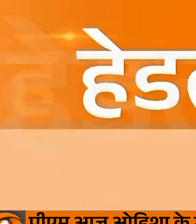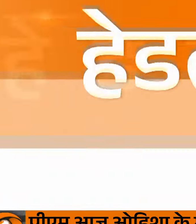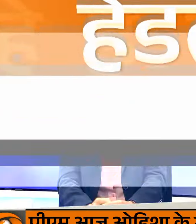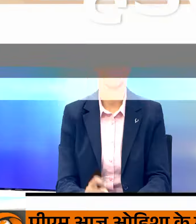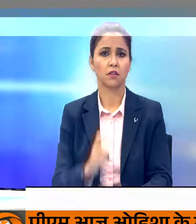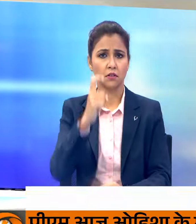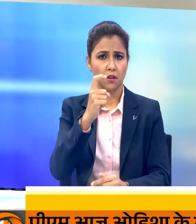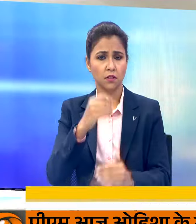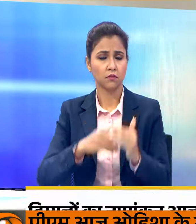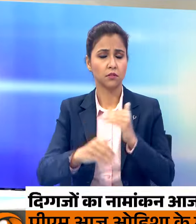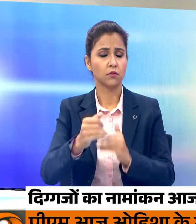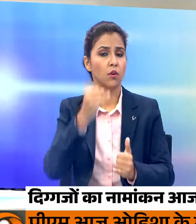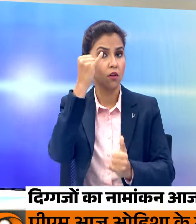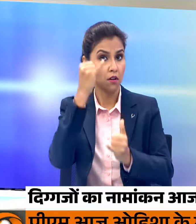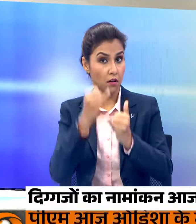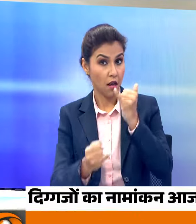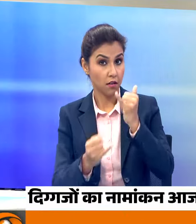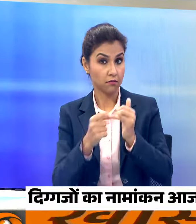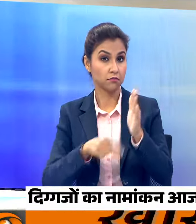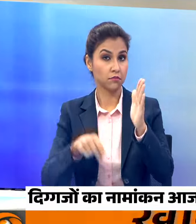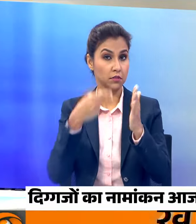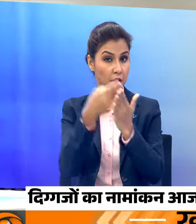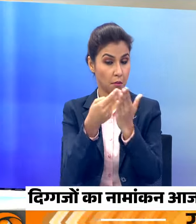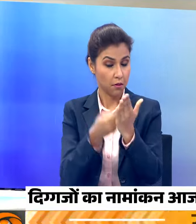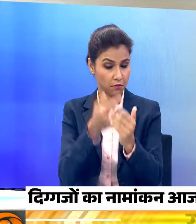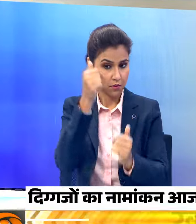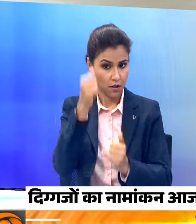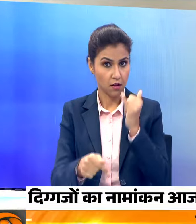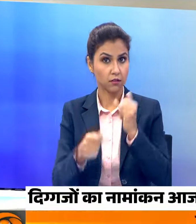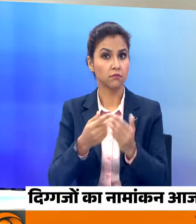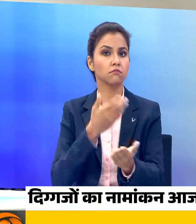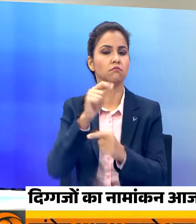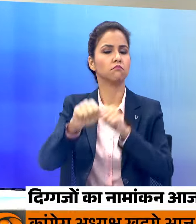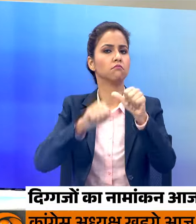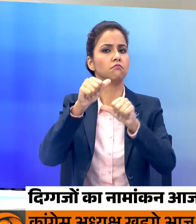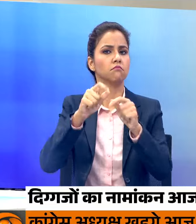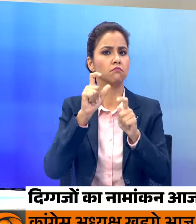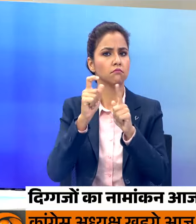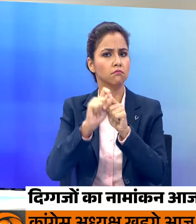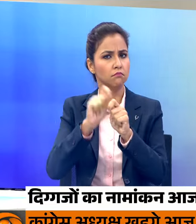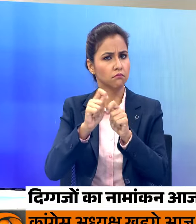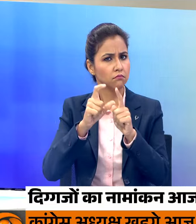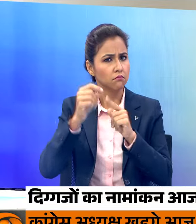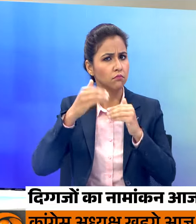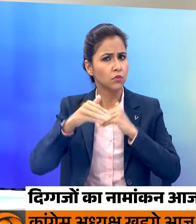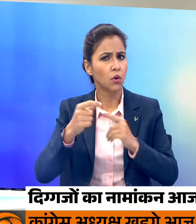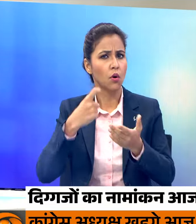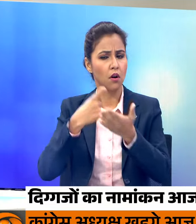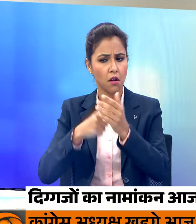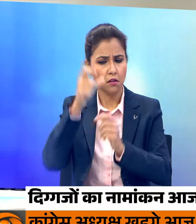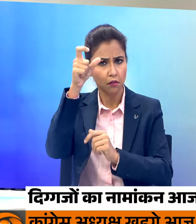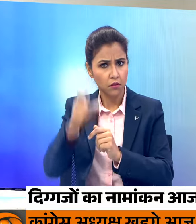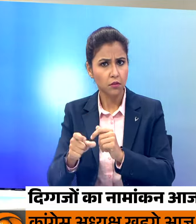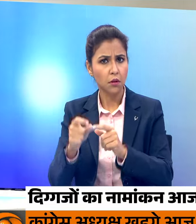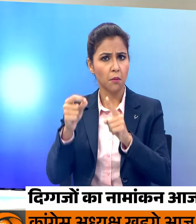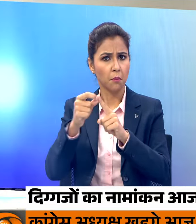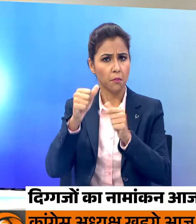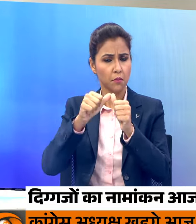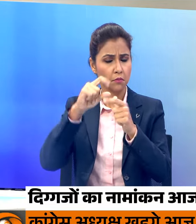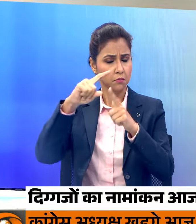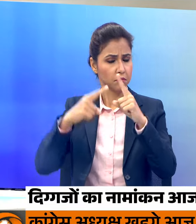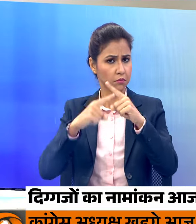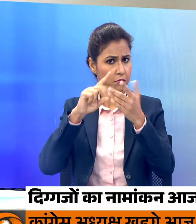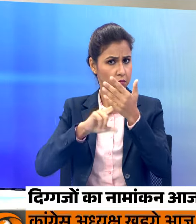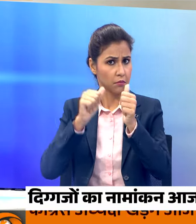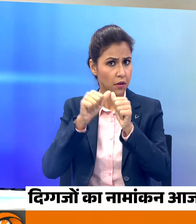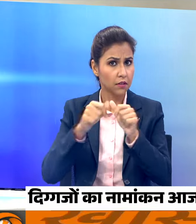सात्वी और अंतिम चरण के लिए नामांकन भणने की प्रक्रिया जारी रवी शंकर प्रशाद पठना साहिप से करेंगे नामांकन